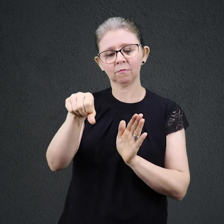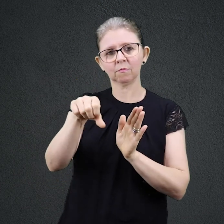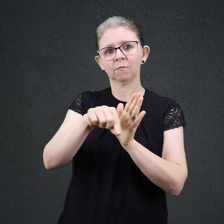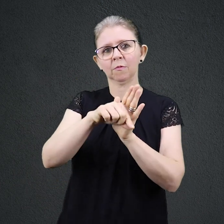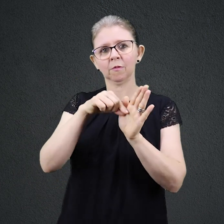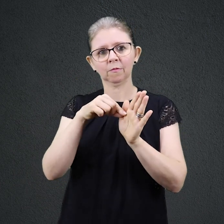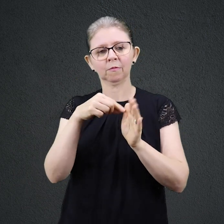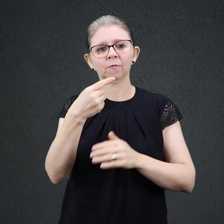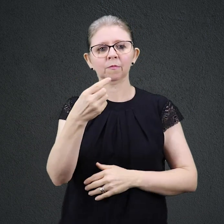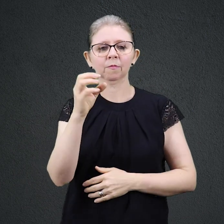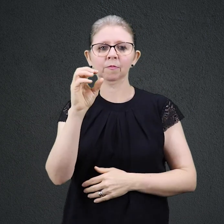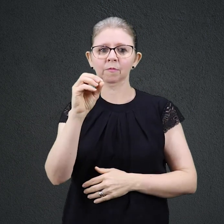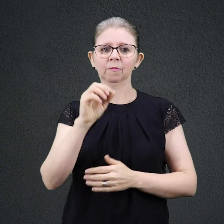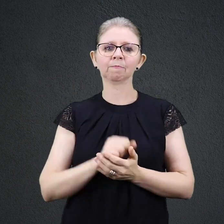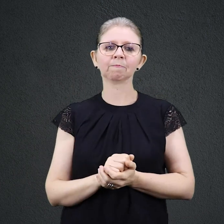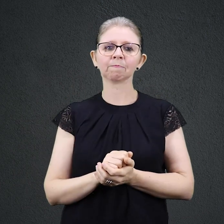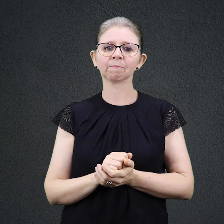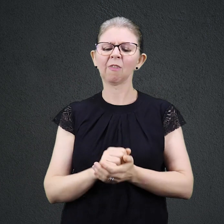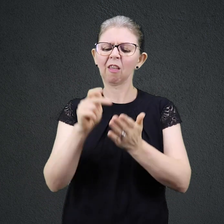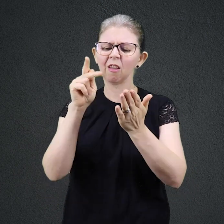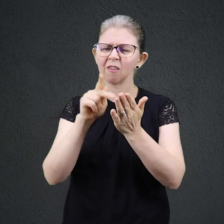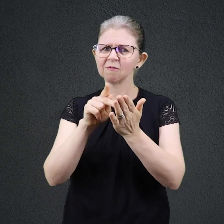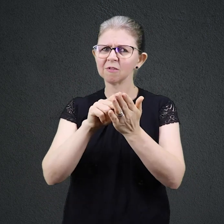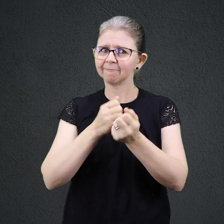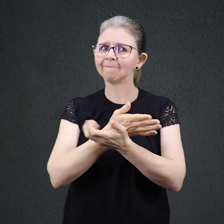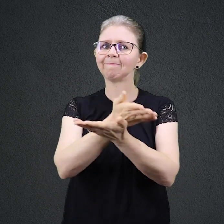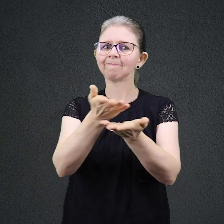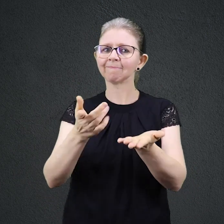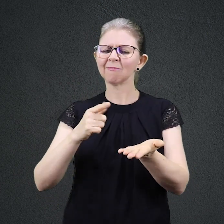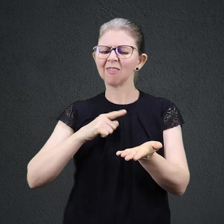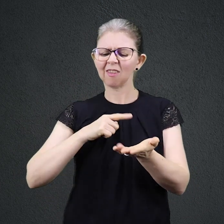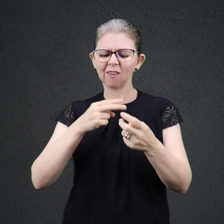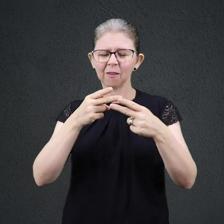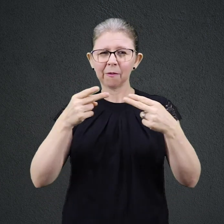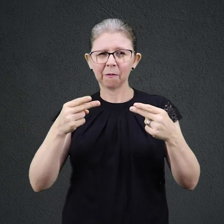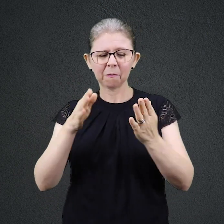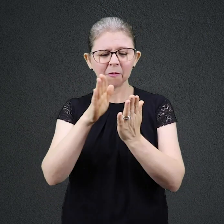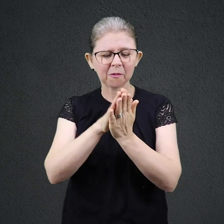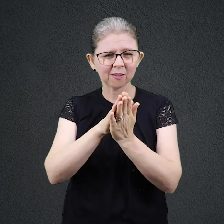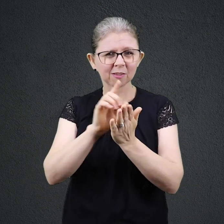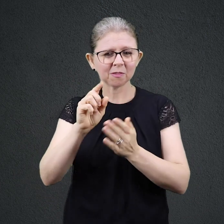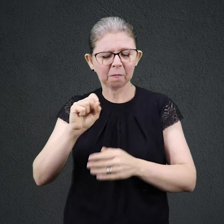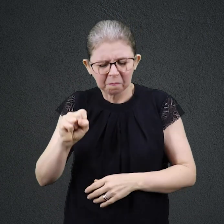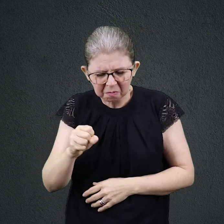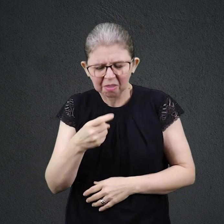Sejamos sinceros, há alguns episódios na Bíblia muito estranhos. Às vezes, personagens bíblicos são